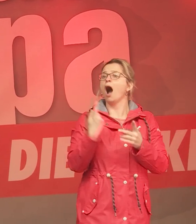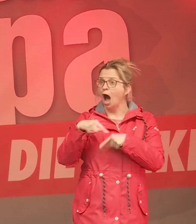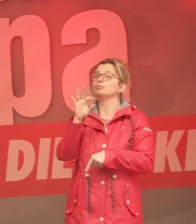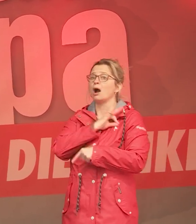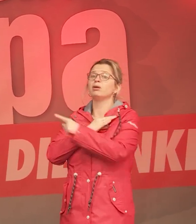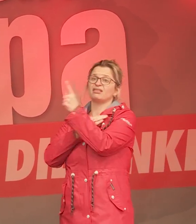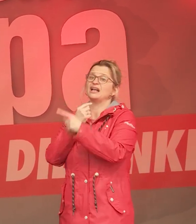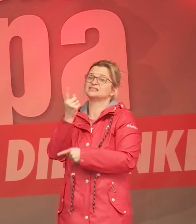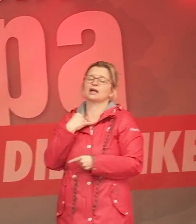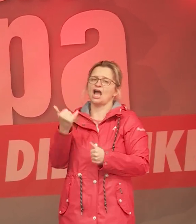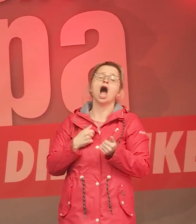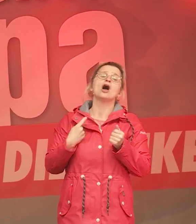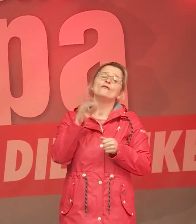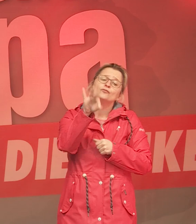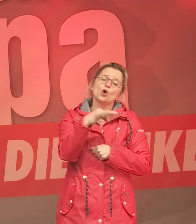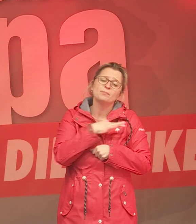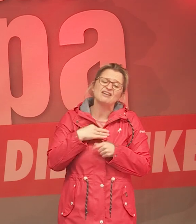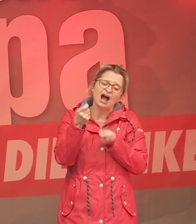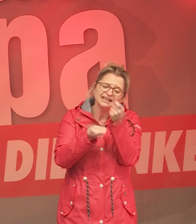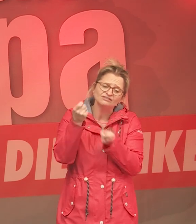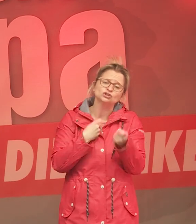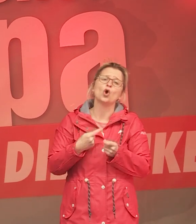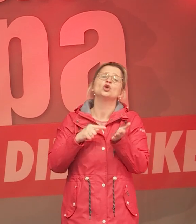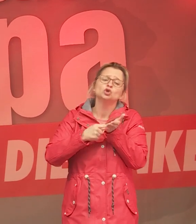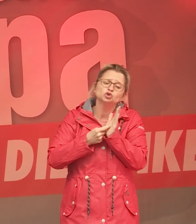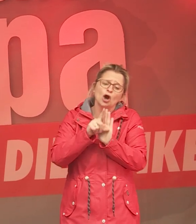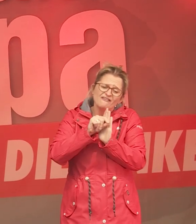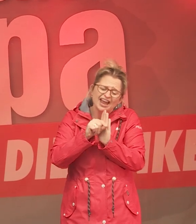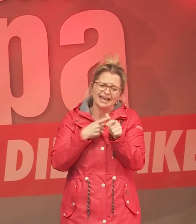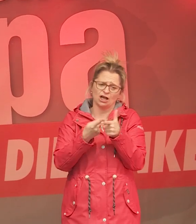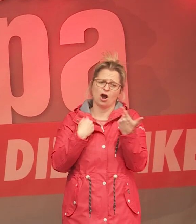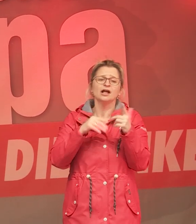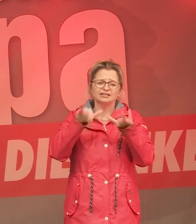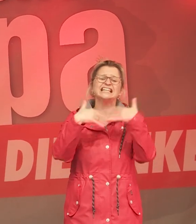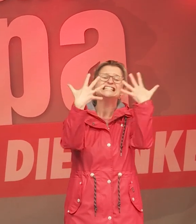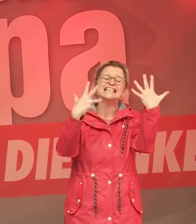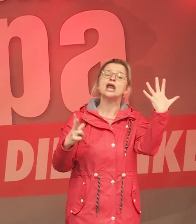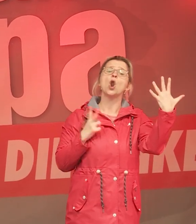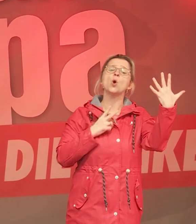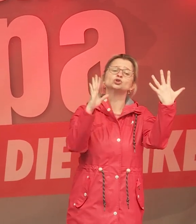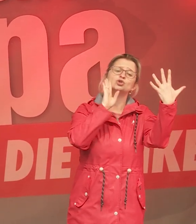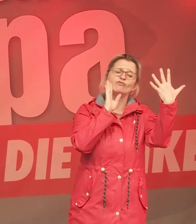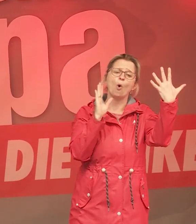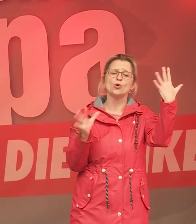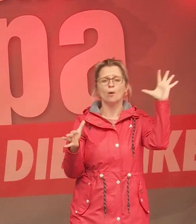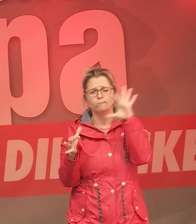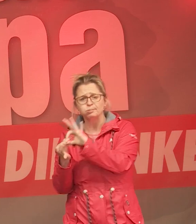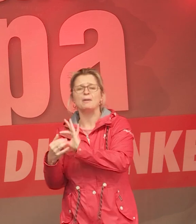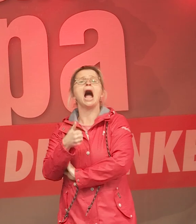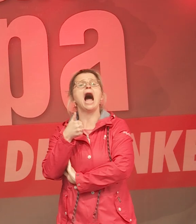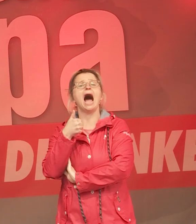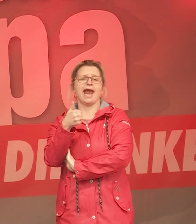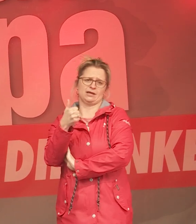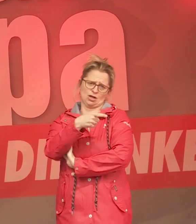dass Steuervergünstigungen für private Investoren, dass sie zwischen 10 Luxuswohnungen eine Sozialwohnung bauen,